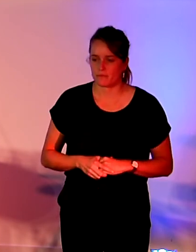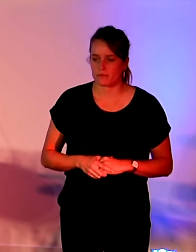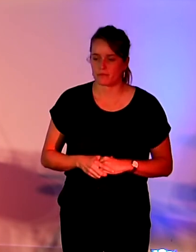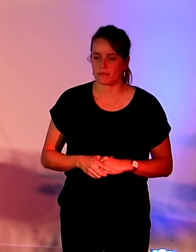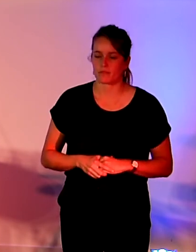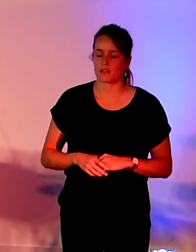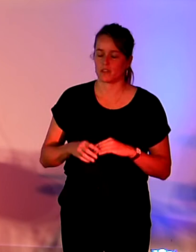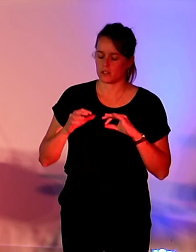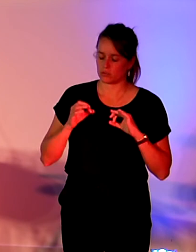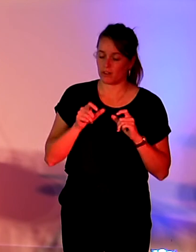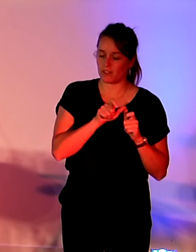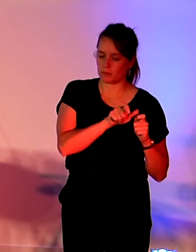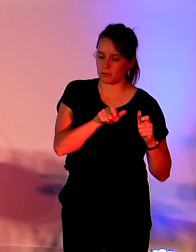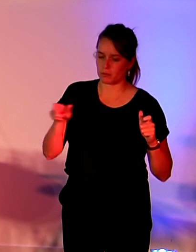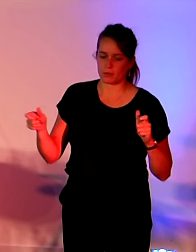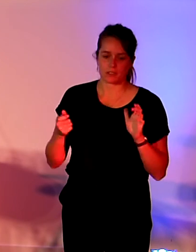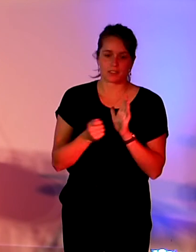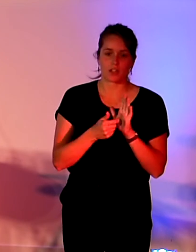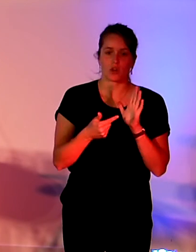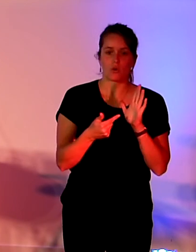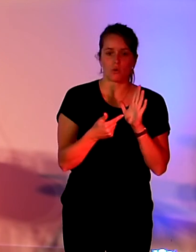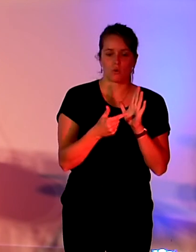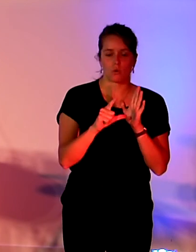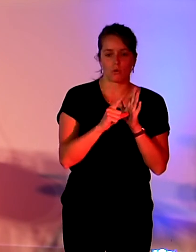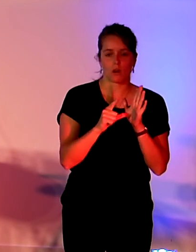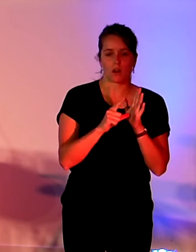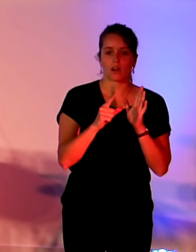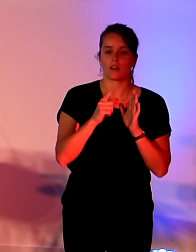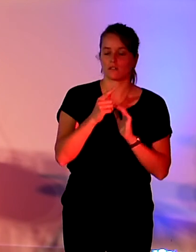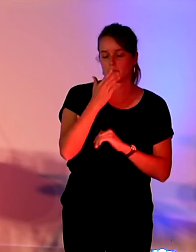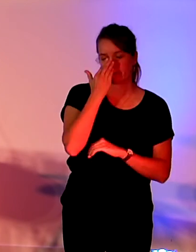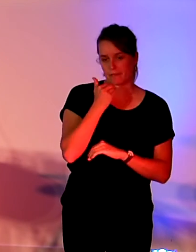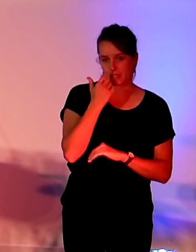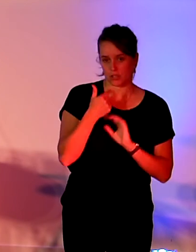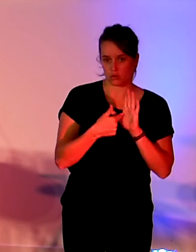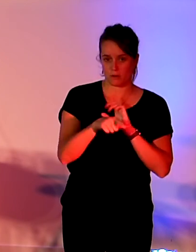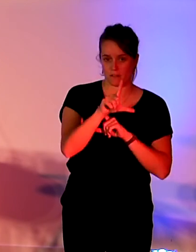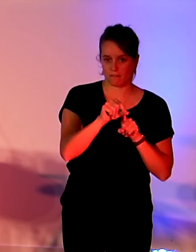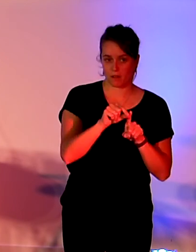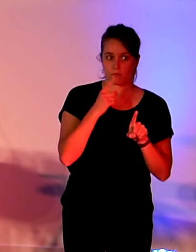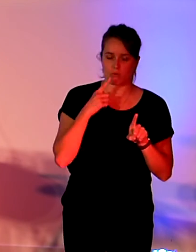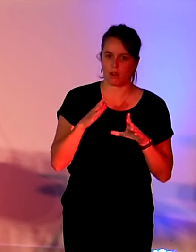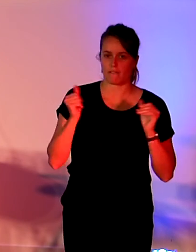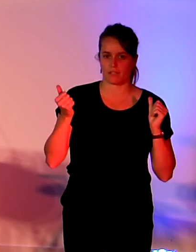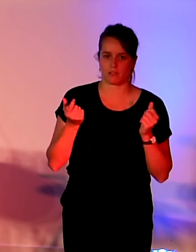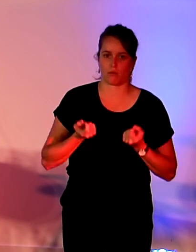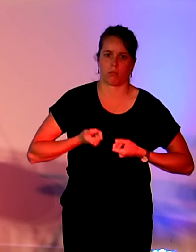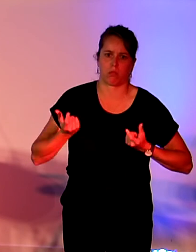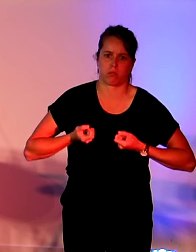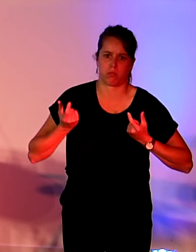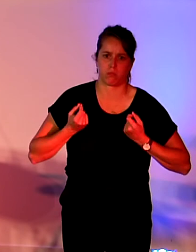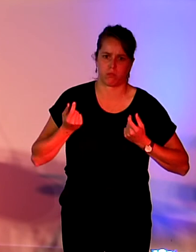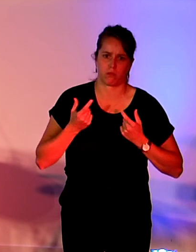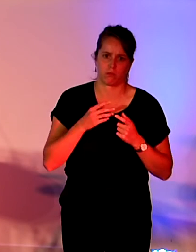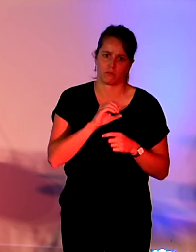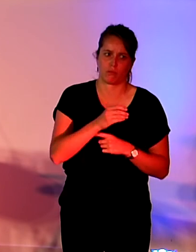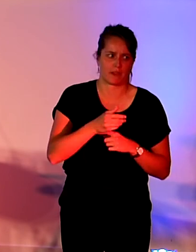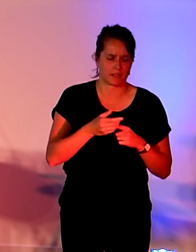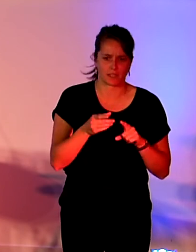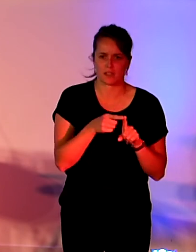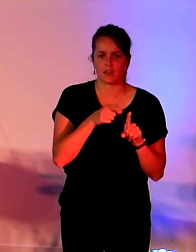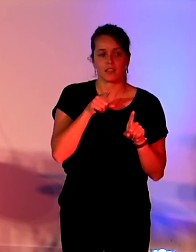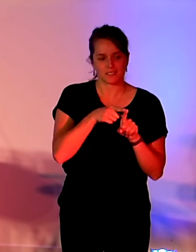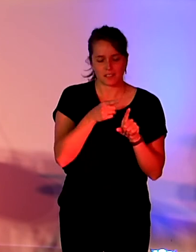10 février 2020 dite AGEC, anti-gaspillage et économie circulaire, qui est donc le premier texte à fixer les